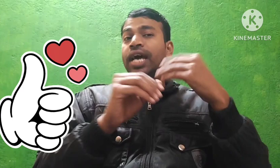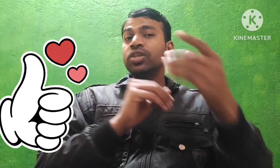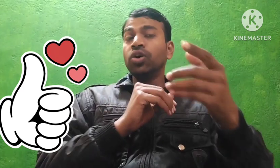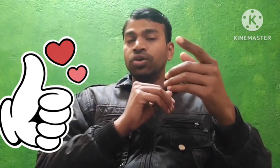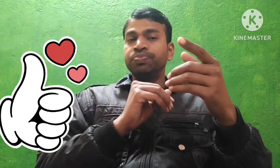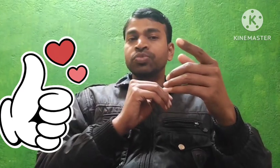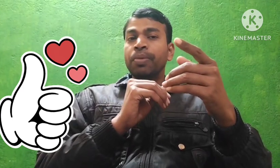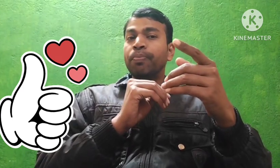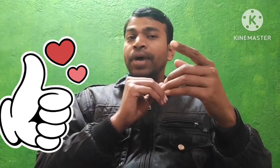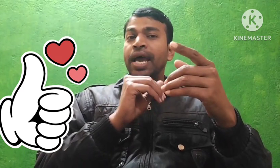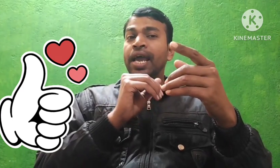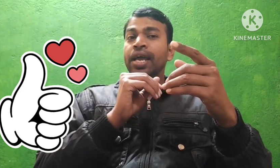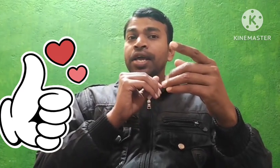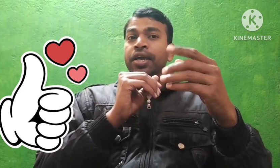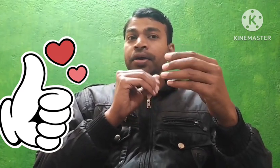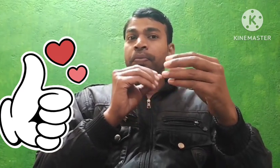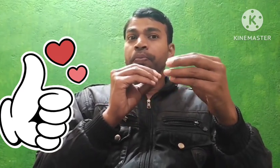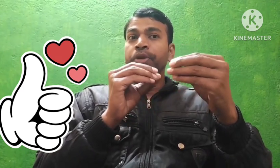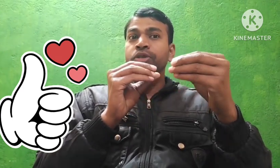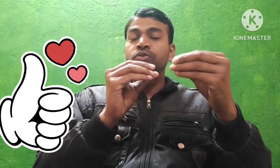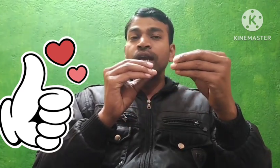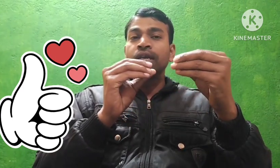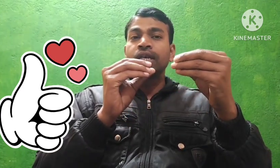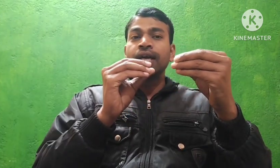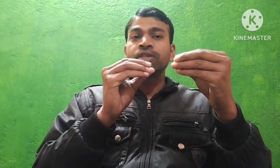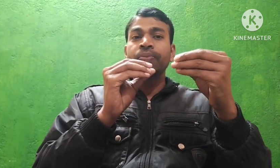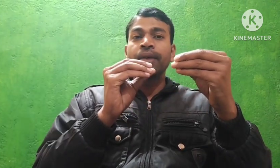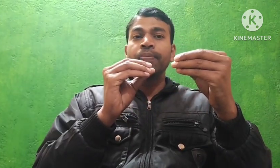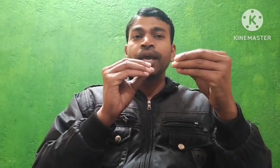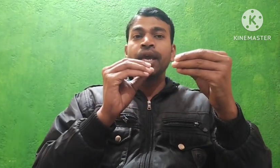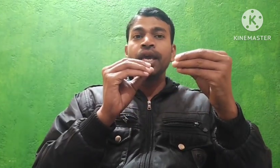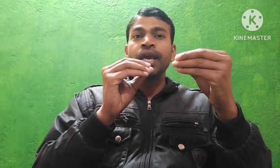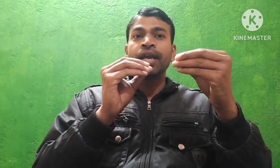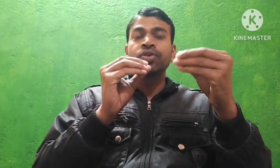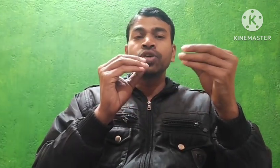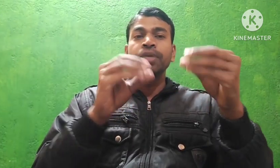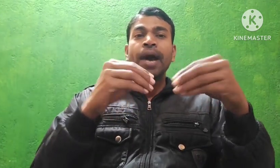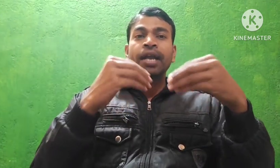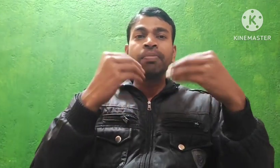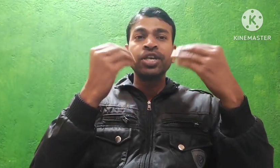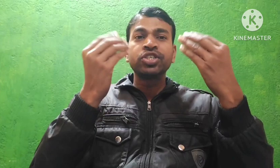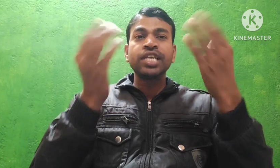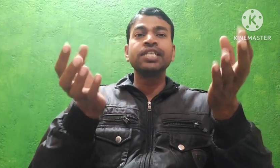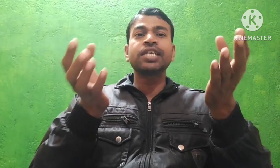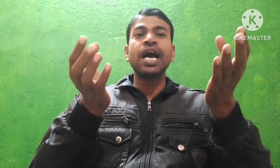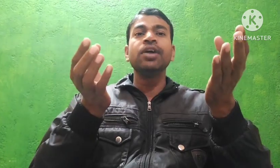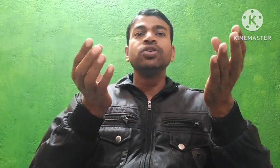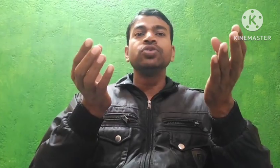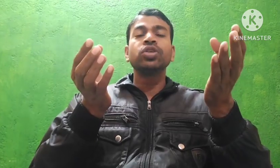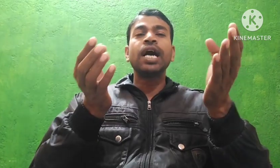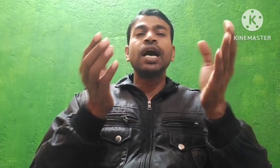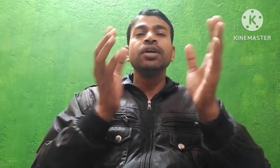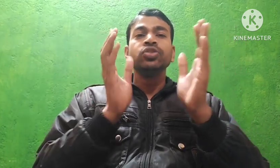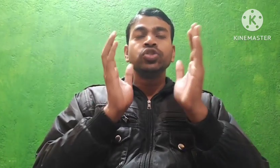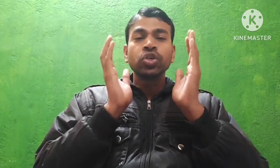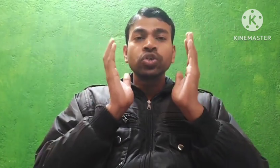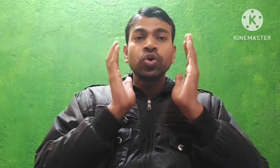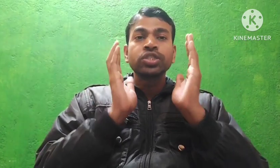साथियों मैं mutual transfer में एक जो department change का जो था जो की question